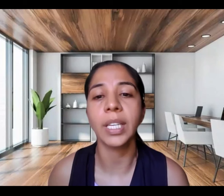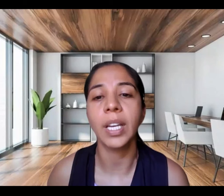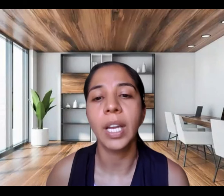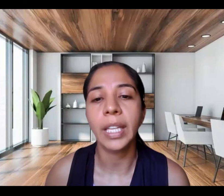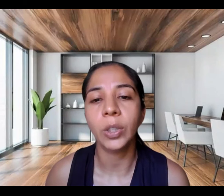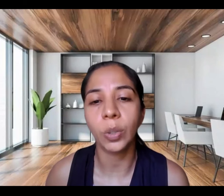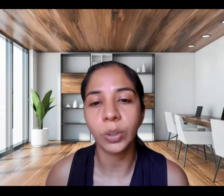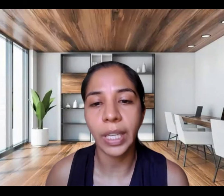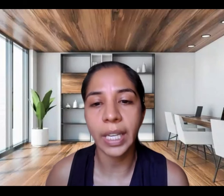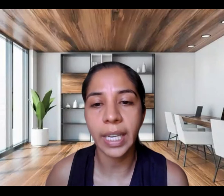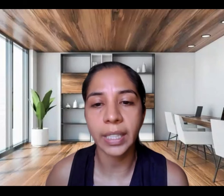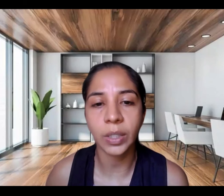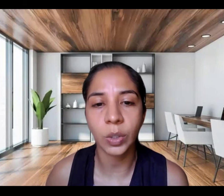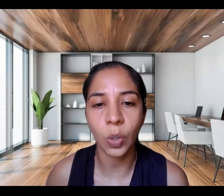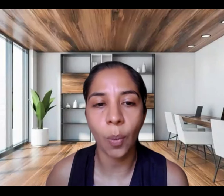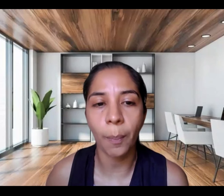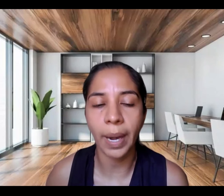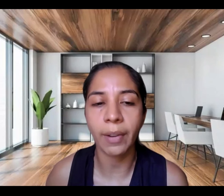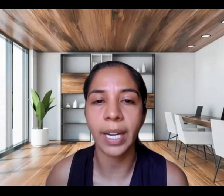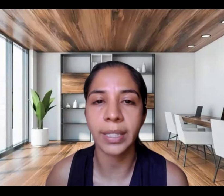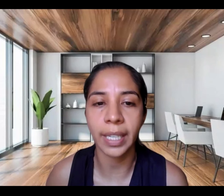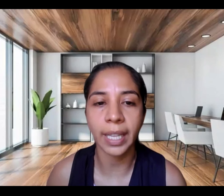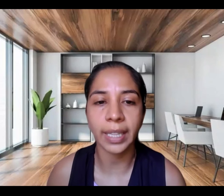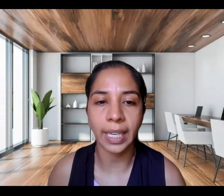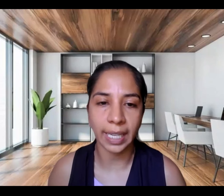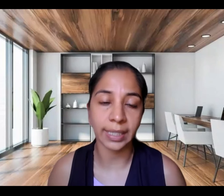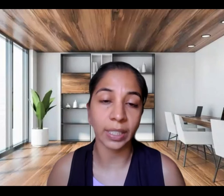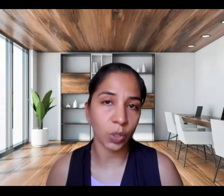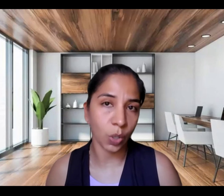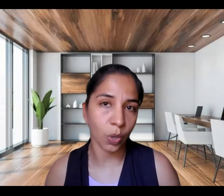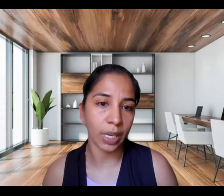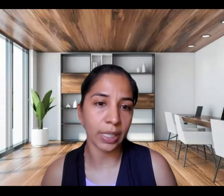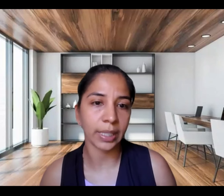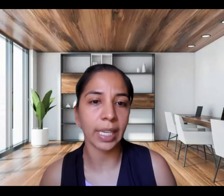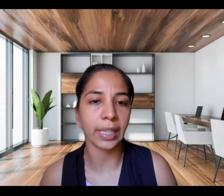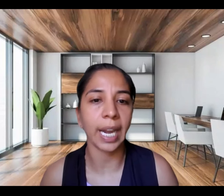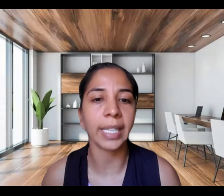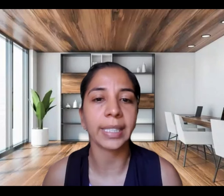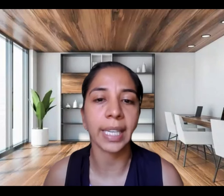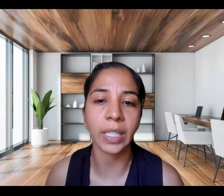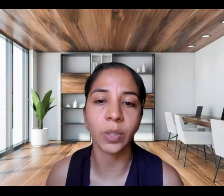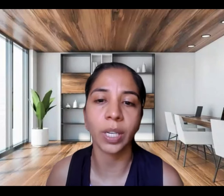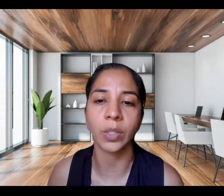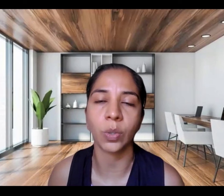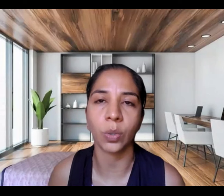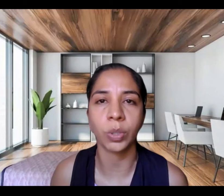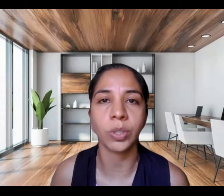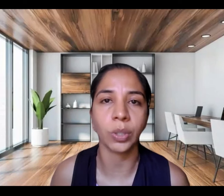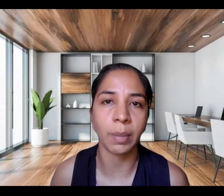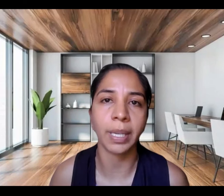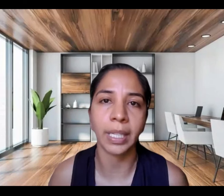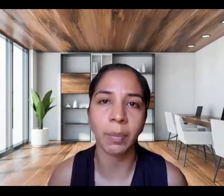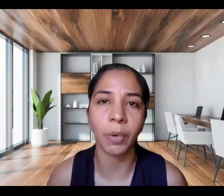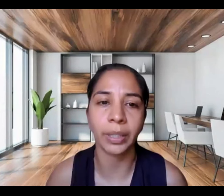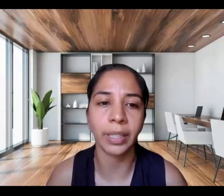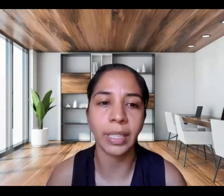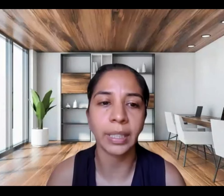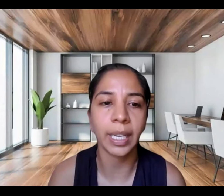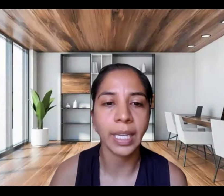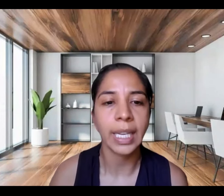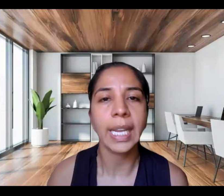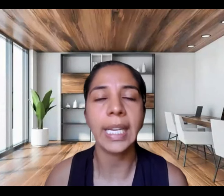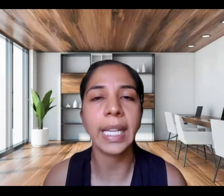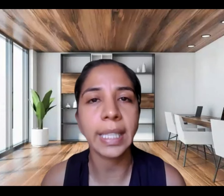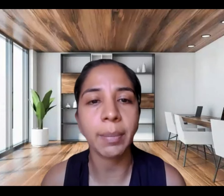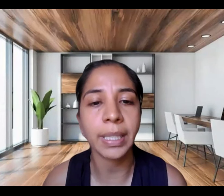dos bloques. Dos de ellas son para hablar acerca de las tensiones que trae este caso en relación con nuestro tema, que es la muerte